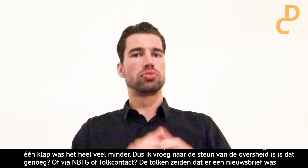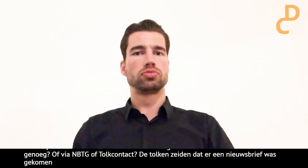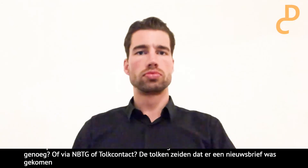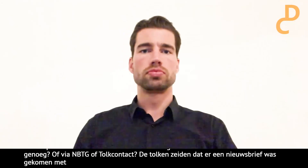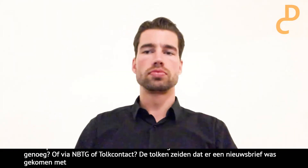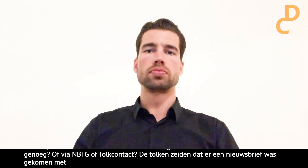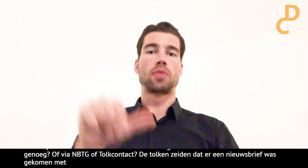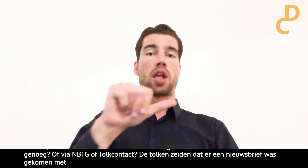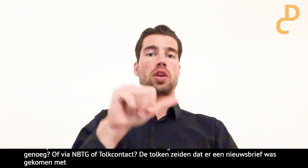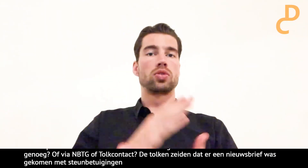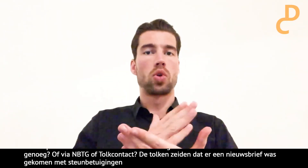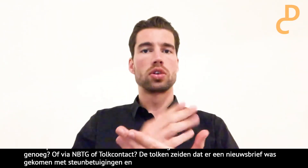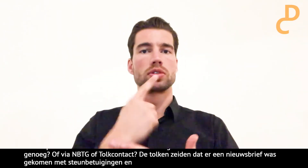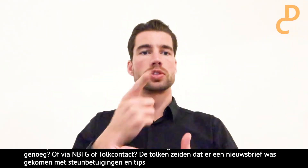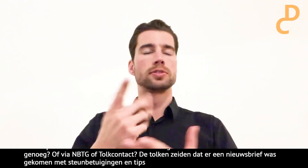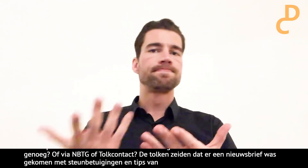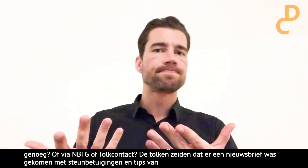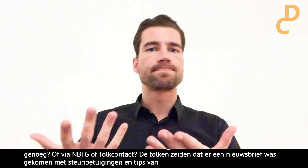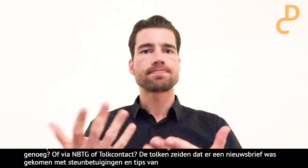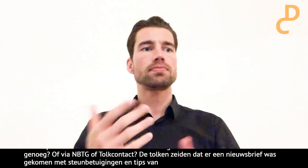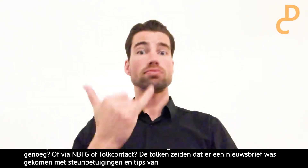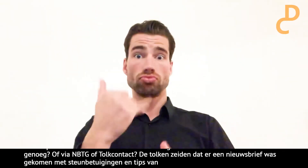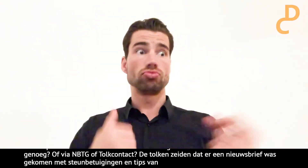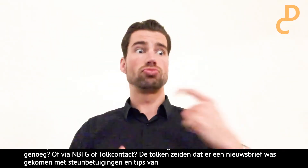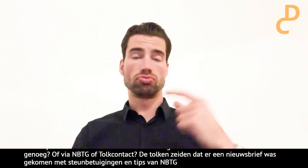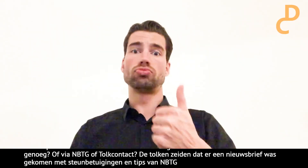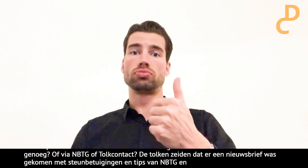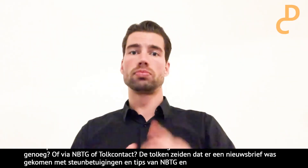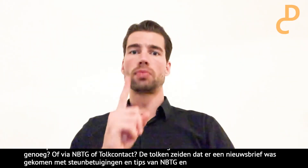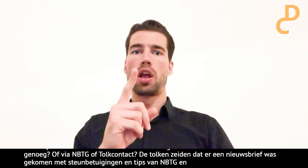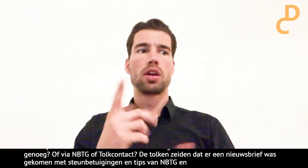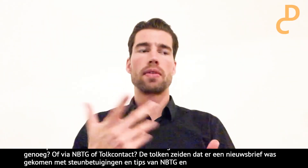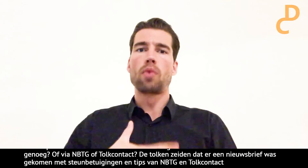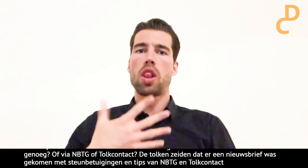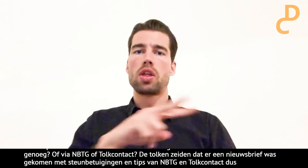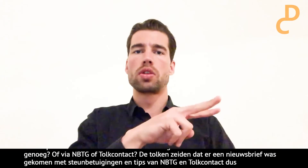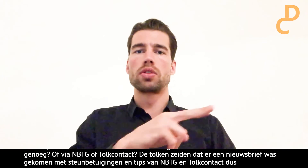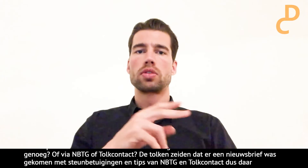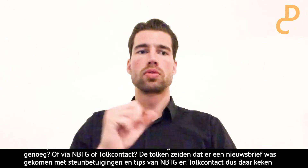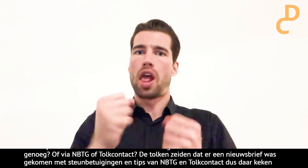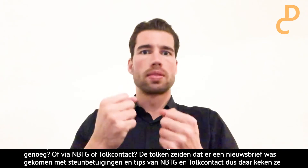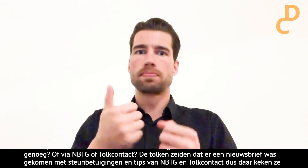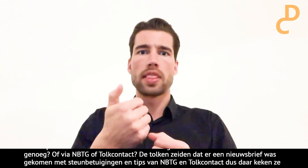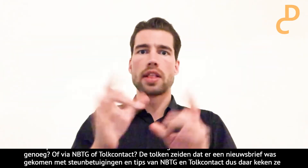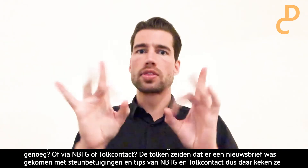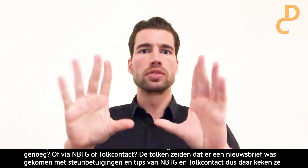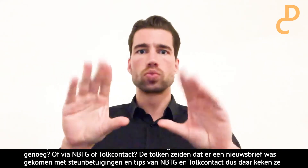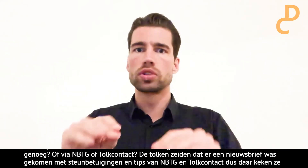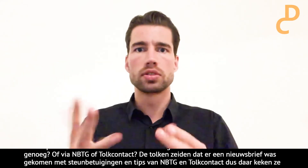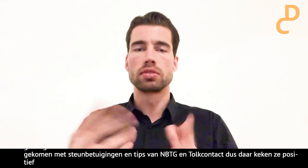voelde goed. Daar keken ze positief naar. Maar andere tolken die gereageerd hadden, die konden bijna